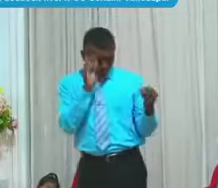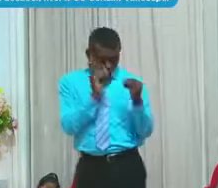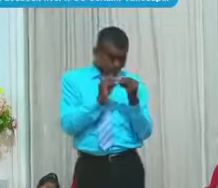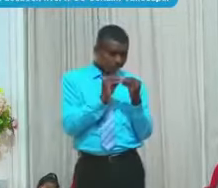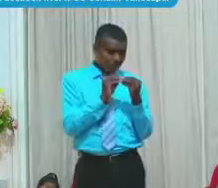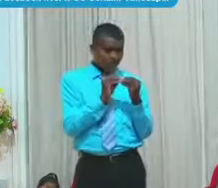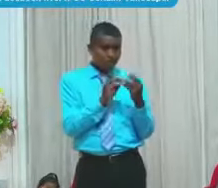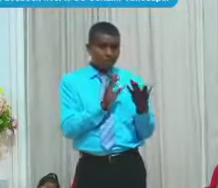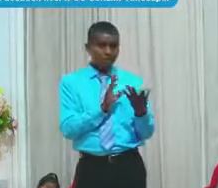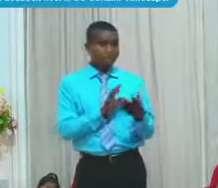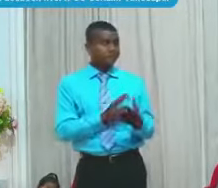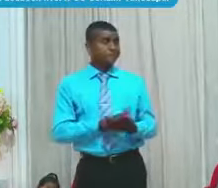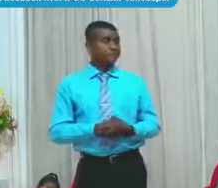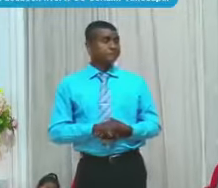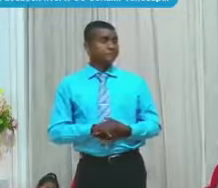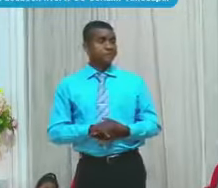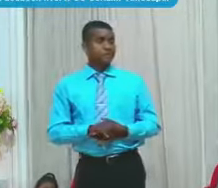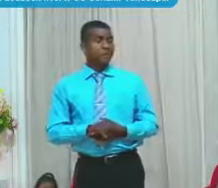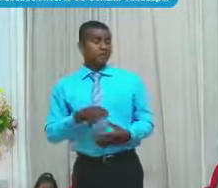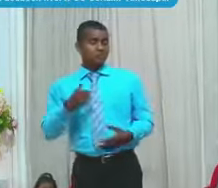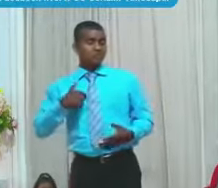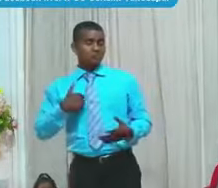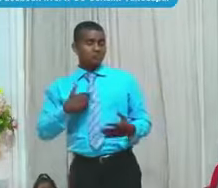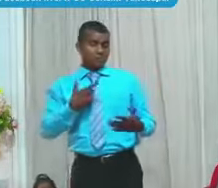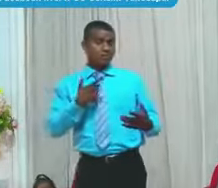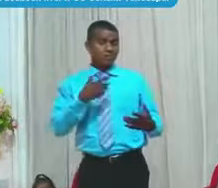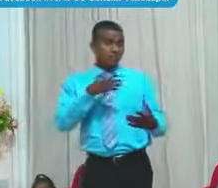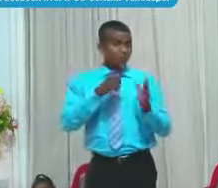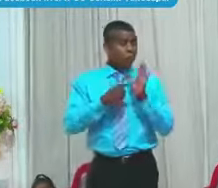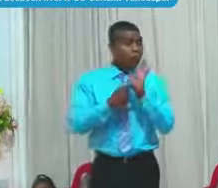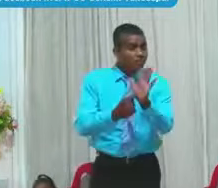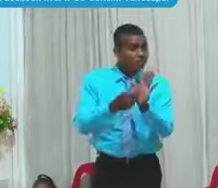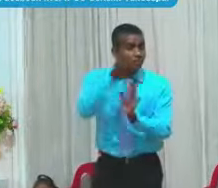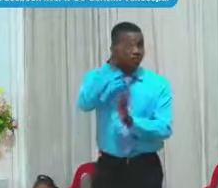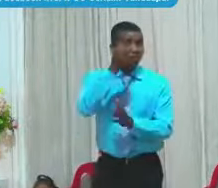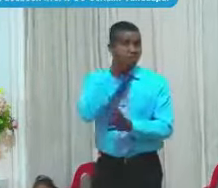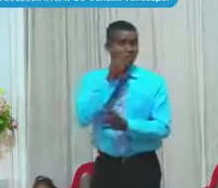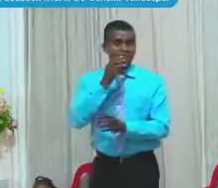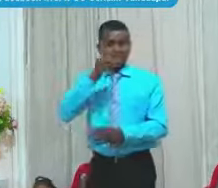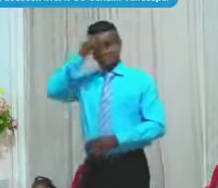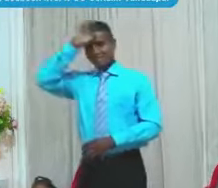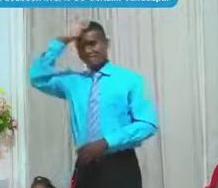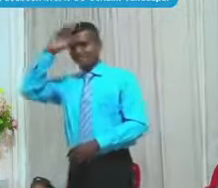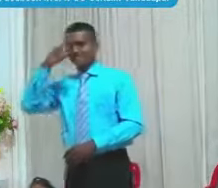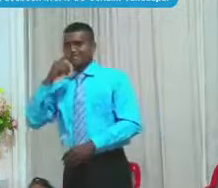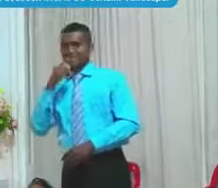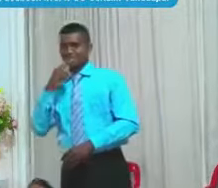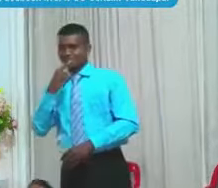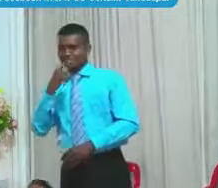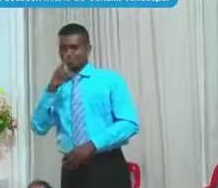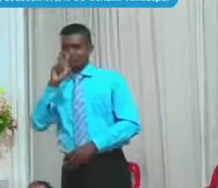Le voy a decir al rey Le voy a demostrar que Dios Si come Y Daniel Le voy a demostrar que Dios No come